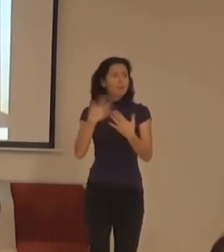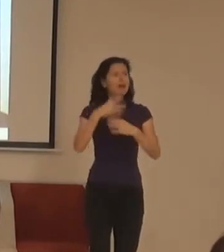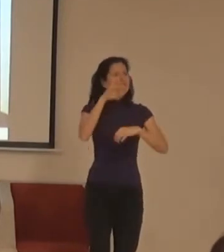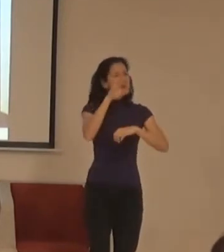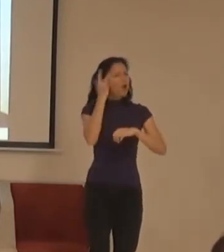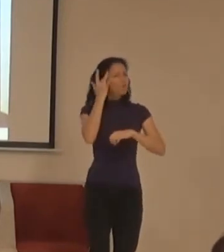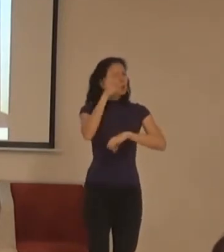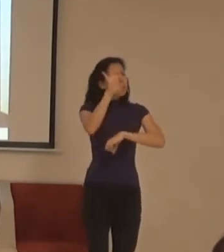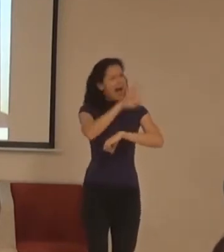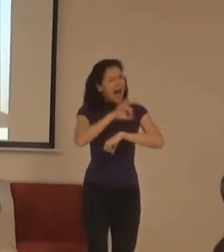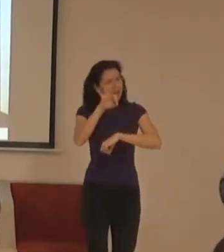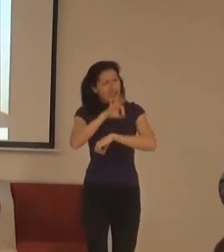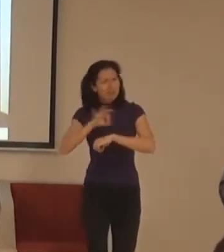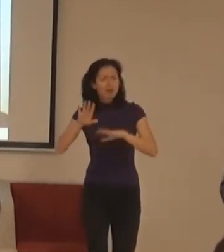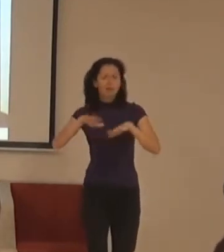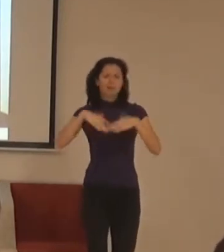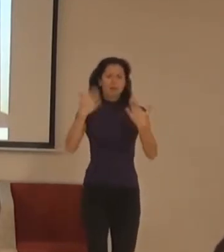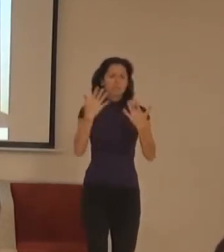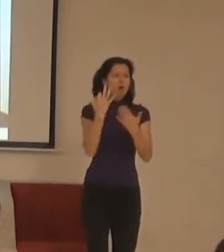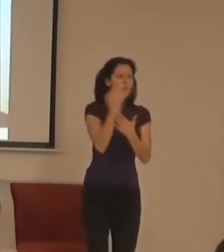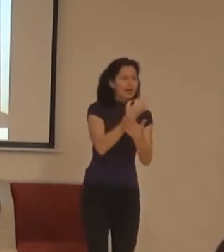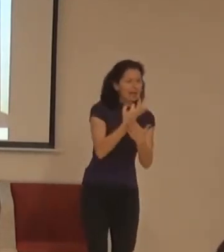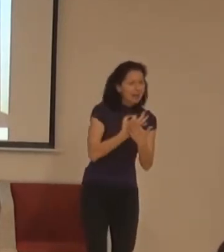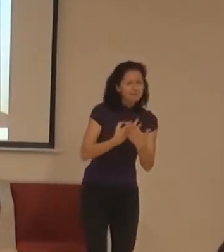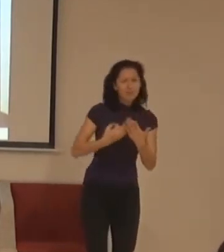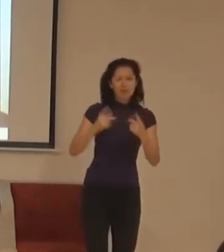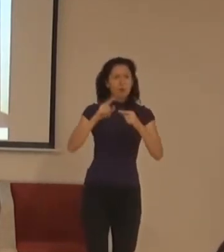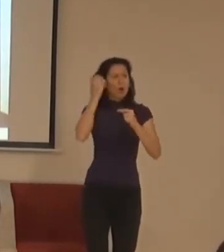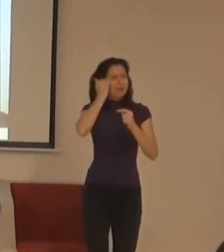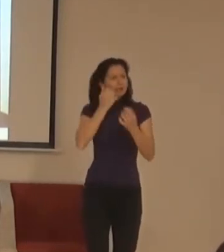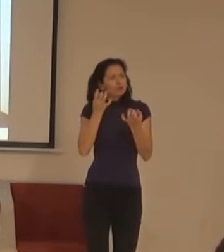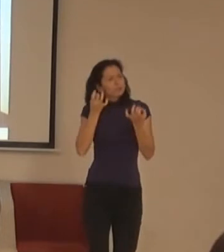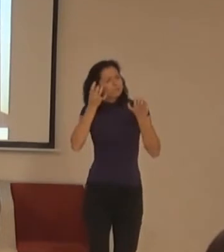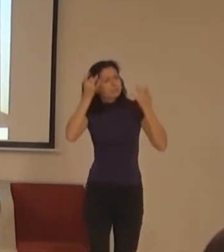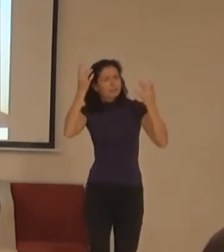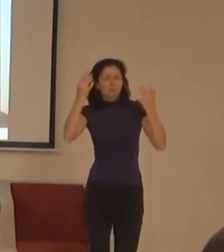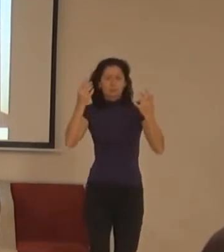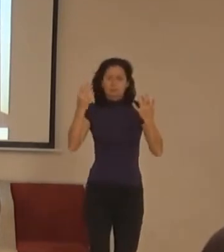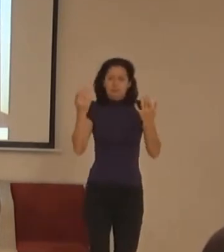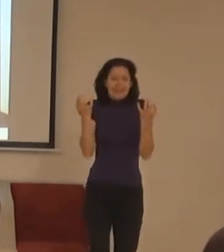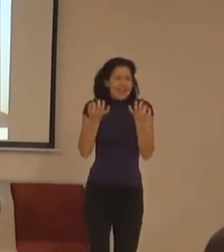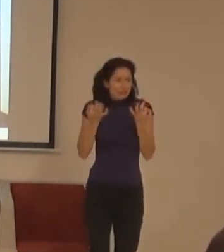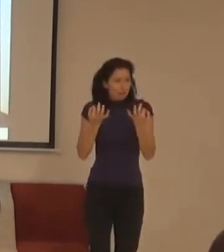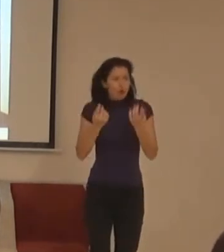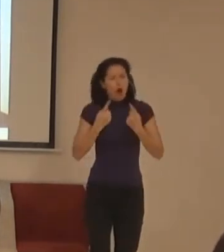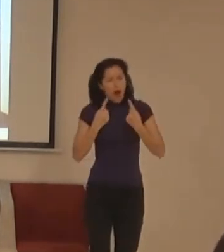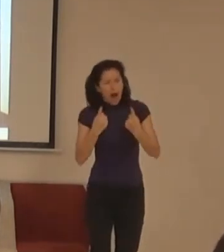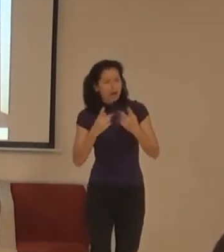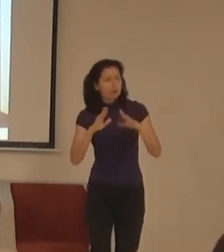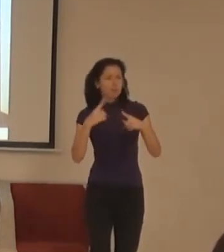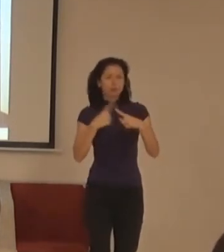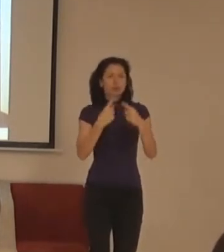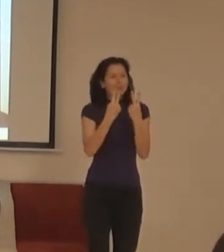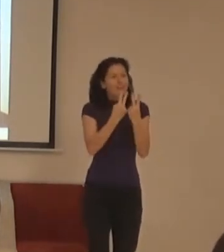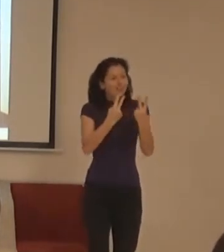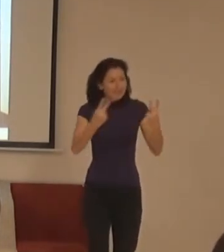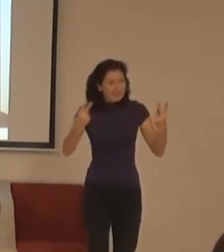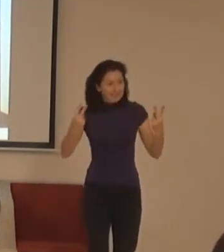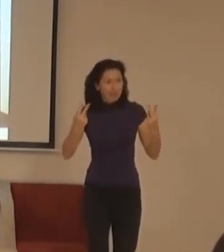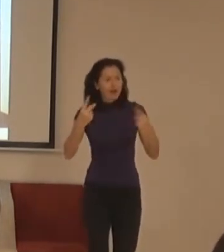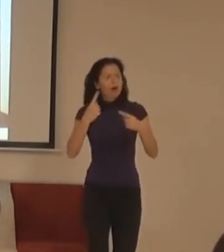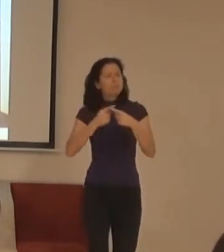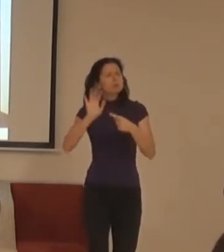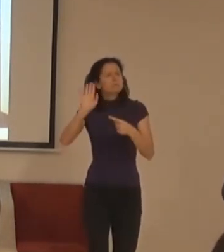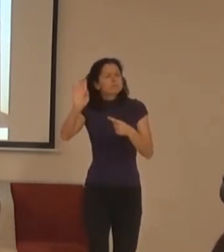všichni ti urbanisti, všichni ti grafici a lidi, kteří dělají výstavy, všichni lidi s tím svým úžasným žargonem